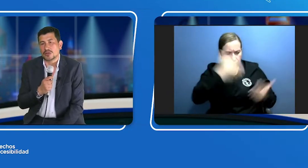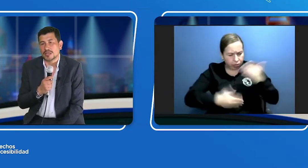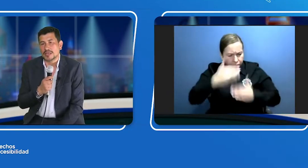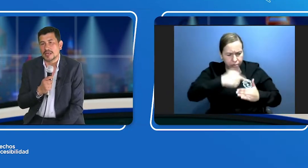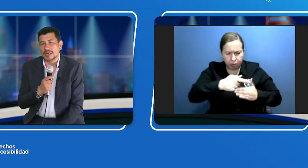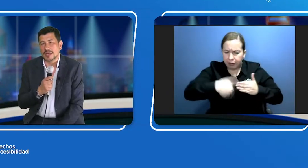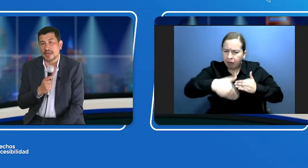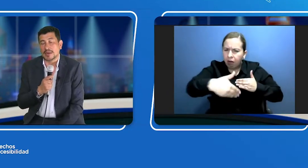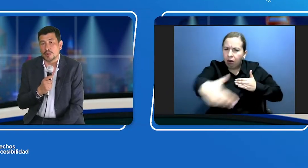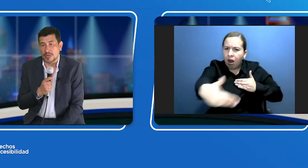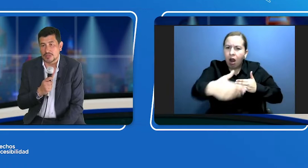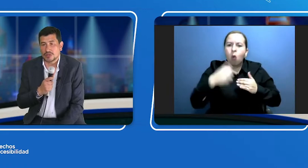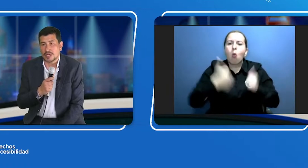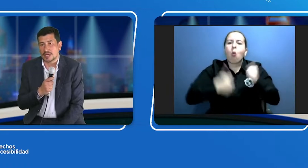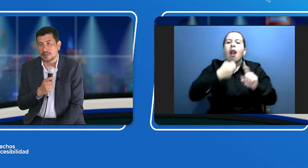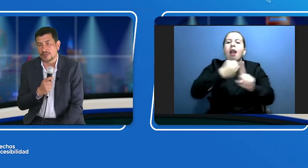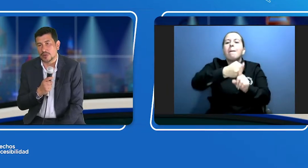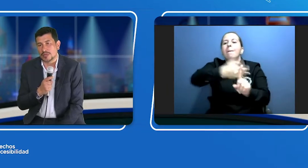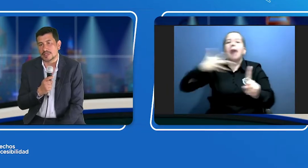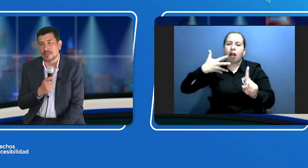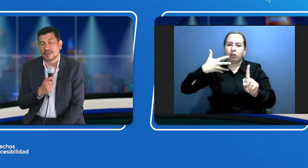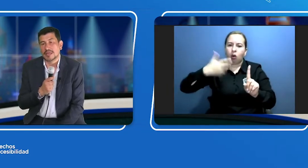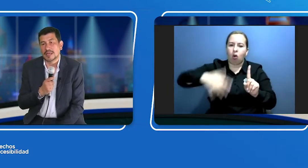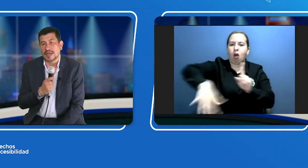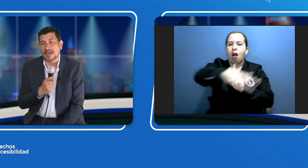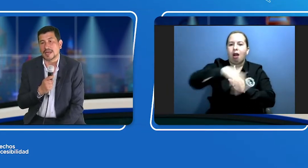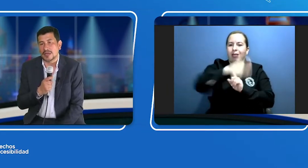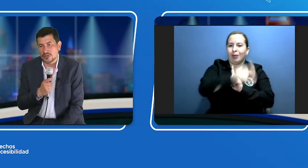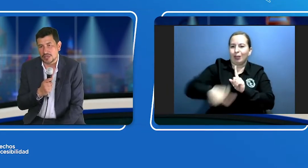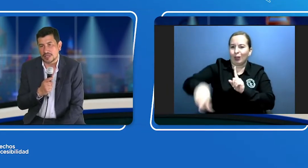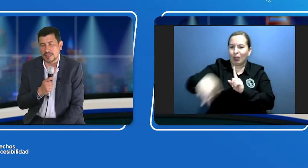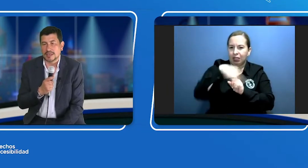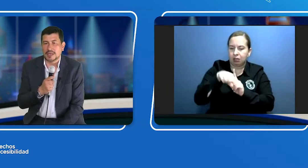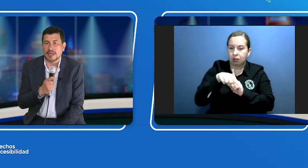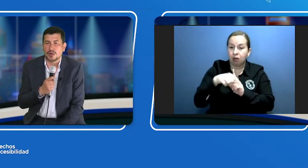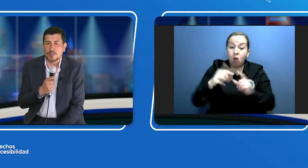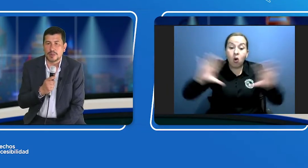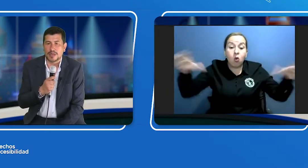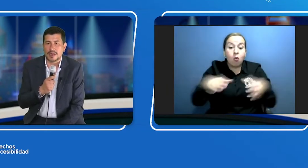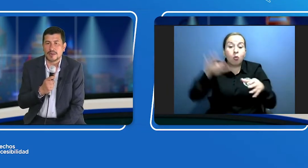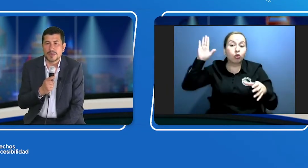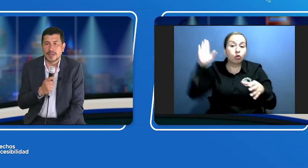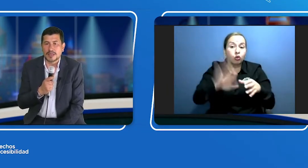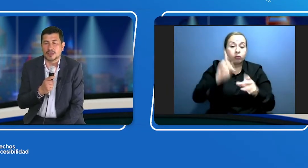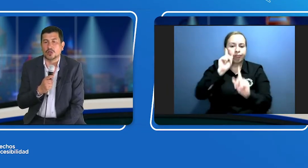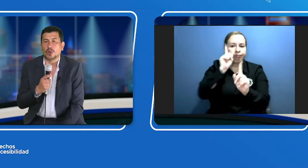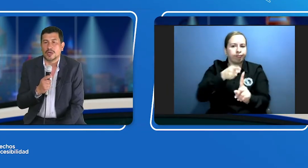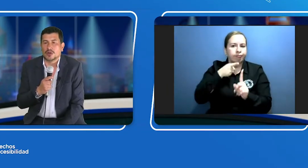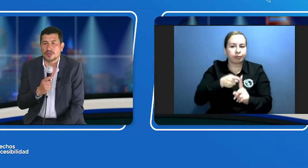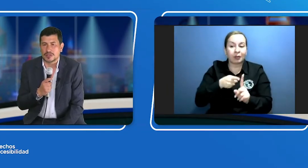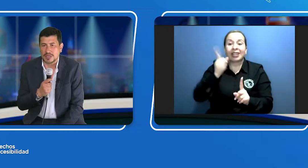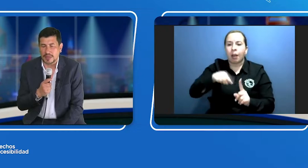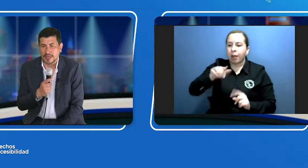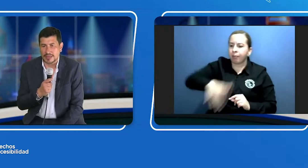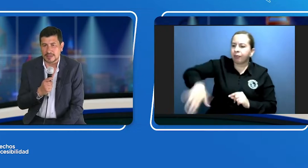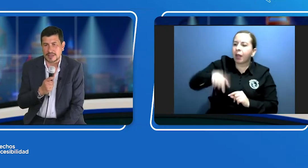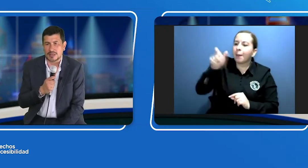tiene en la población que queremos favorecer, en aquellos que tienen que cumplirla, y en todo el ecosistema, en este caso el